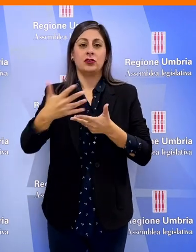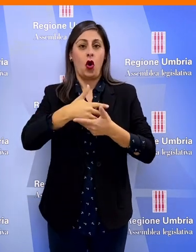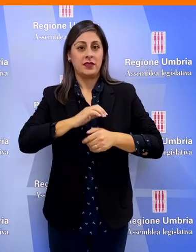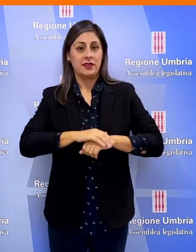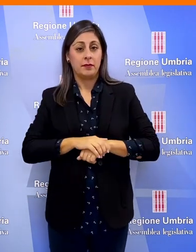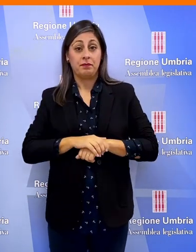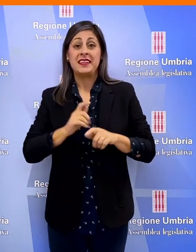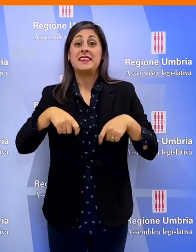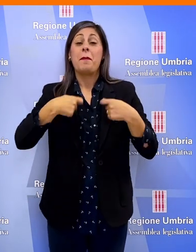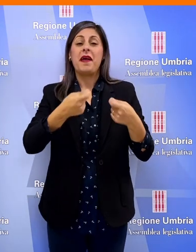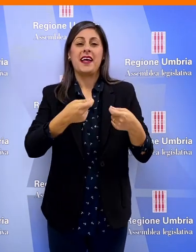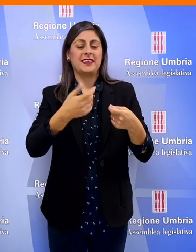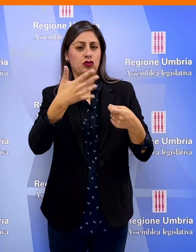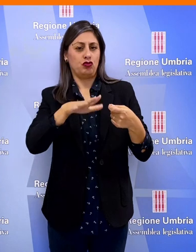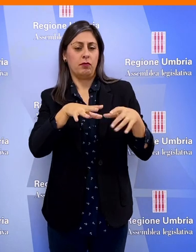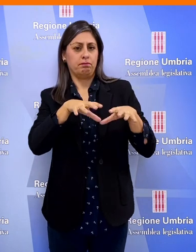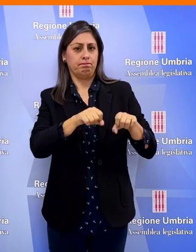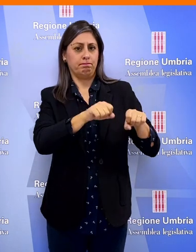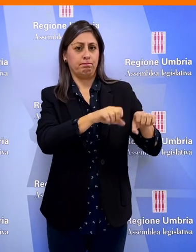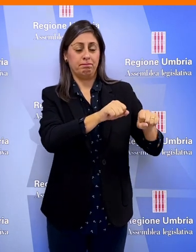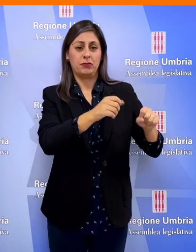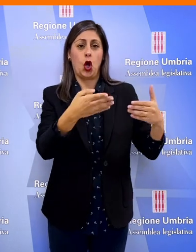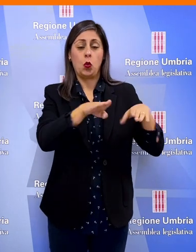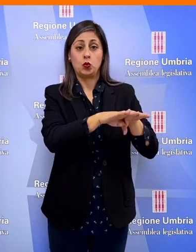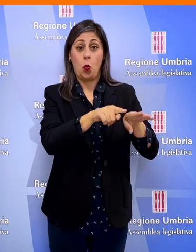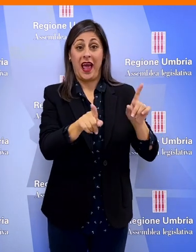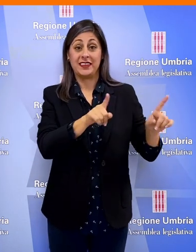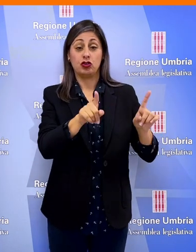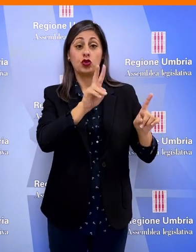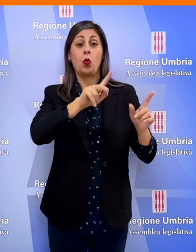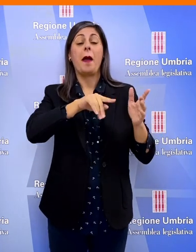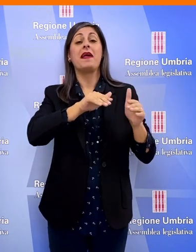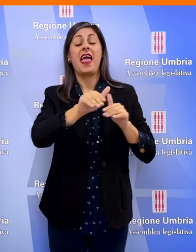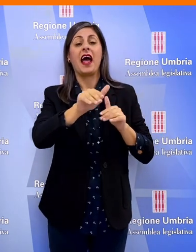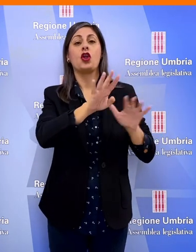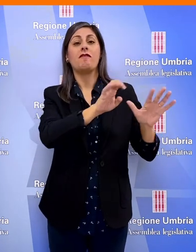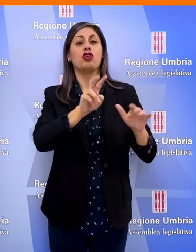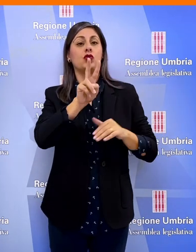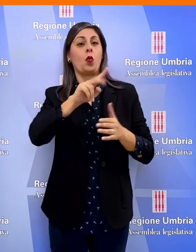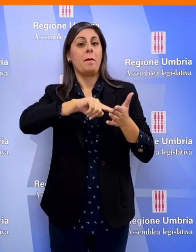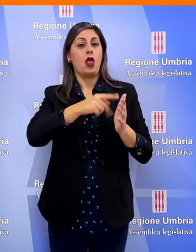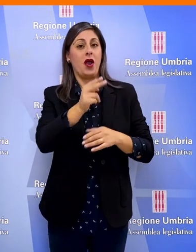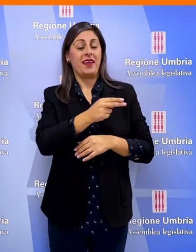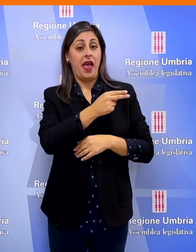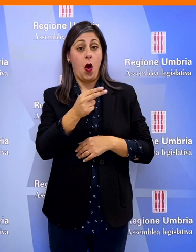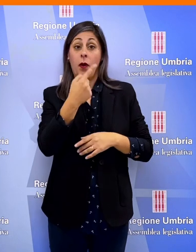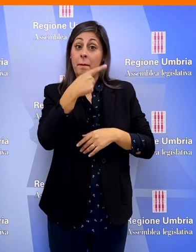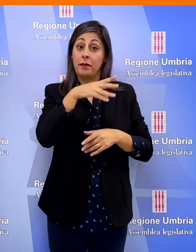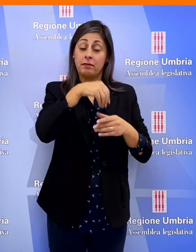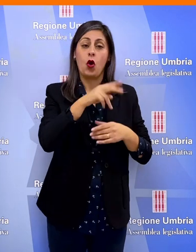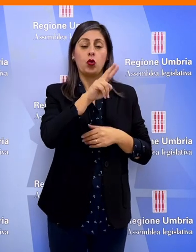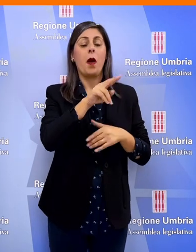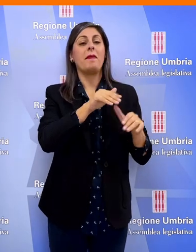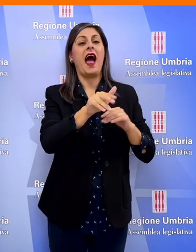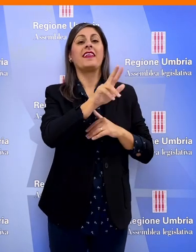Le spese impegnate alla chiusura dell'esercizio sono di 2 miliardi 902 milioni di euro, di cui 2